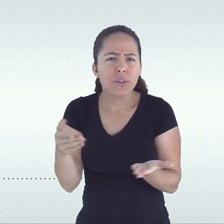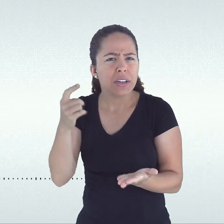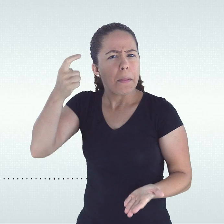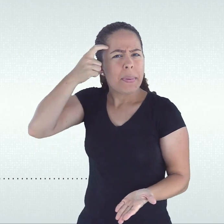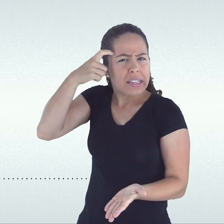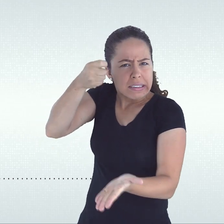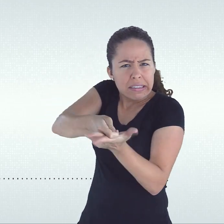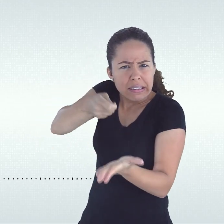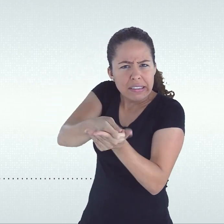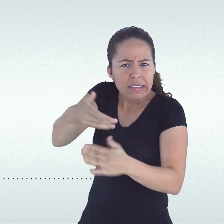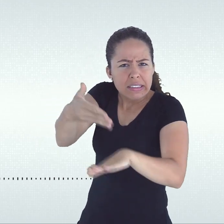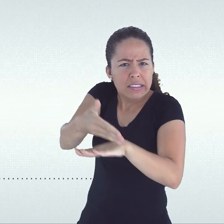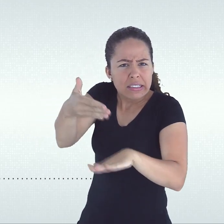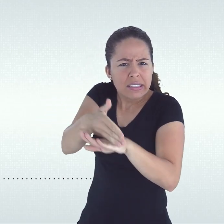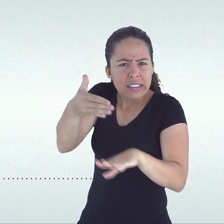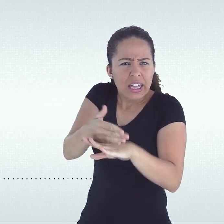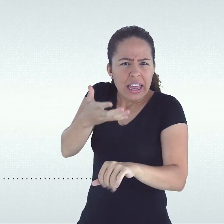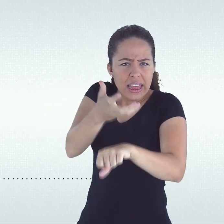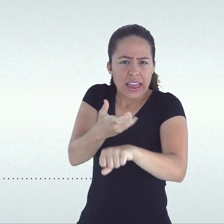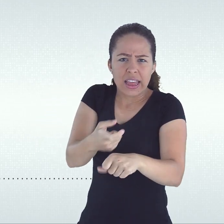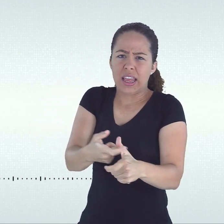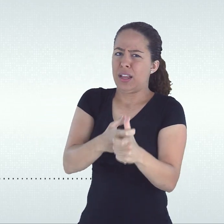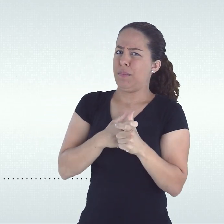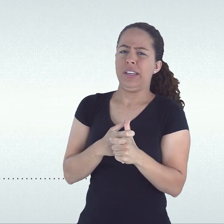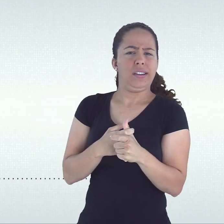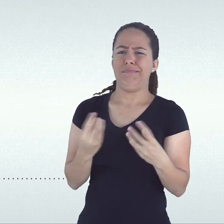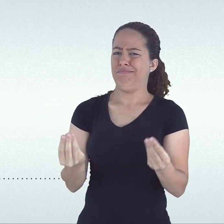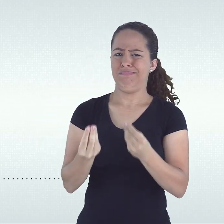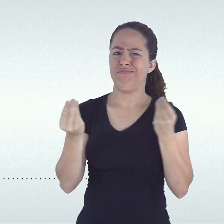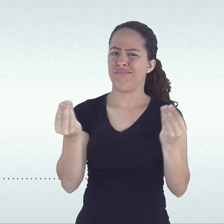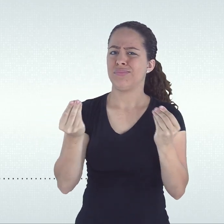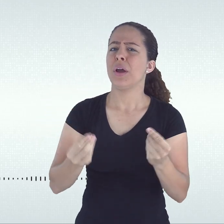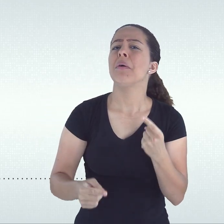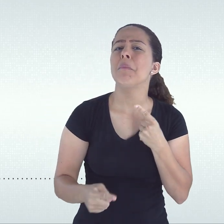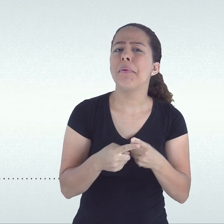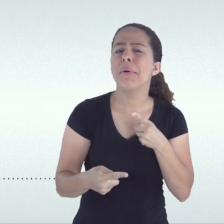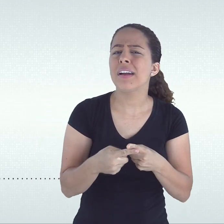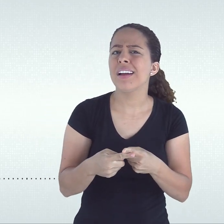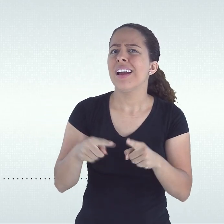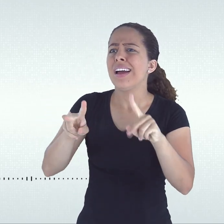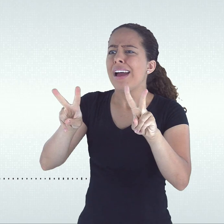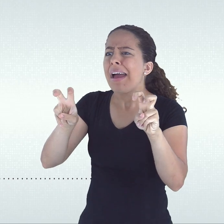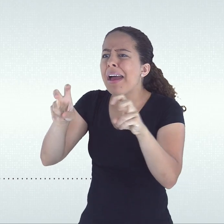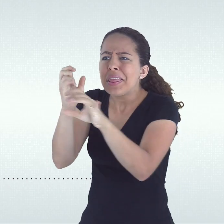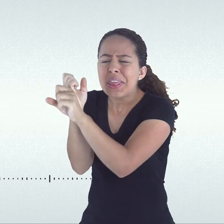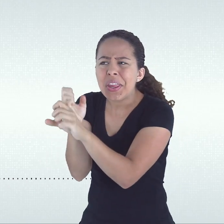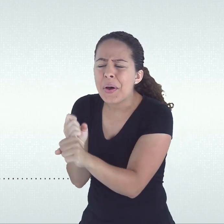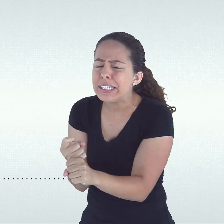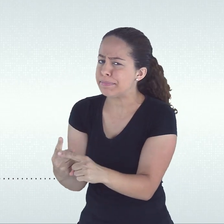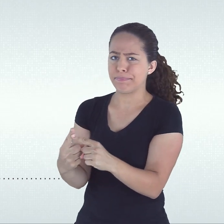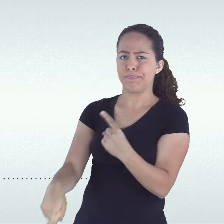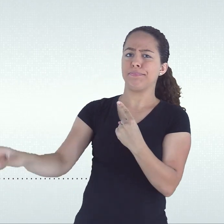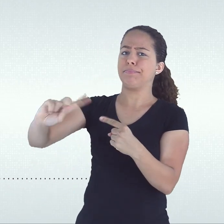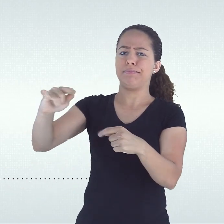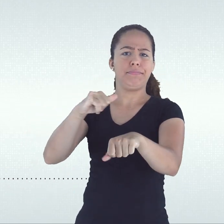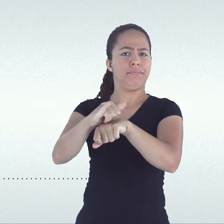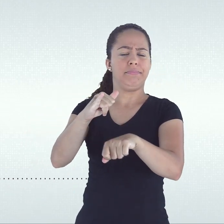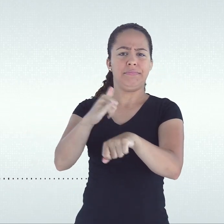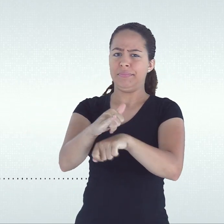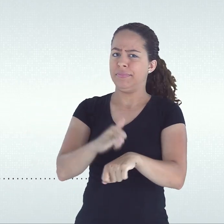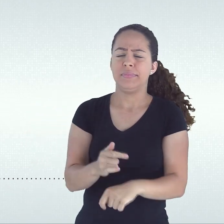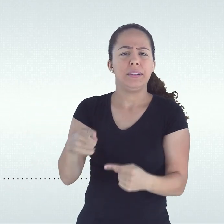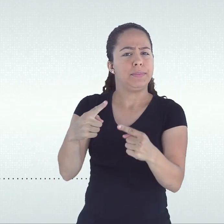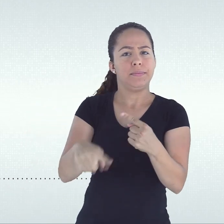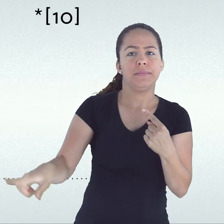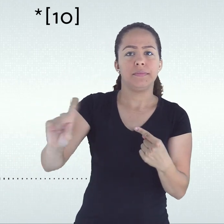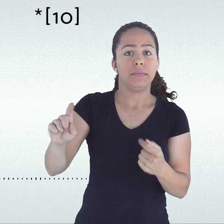se associa à progressão parcial. Além disso, o controle de frequência escolar adotado nos cursos técnicos de